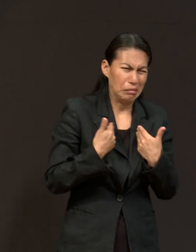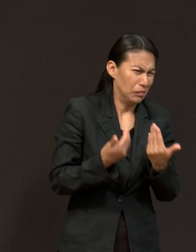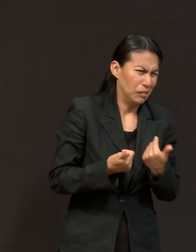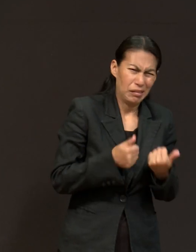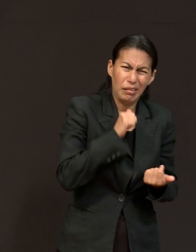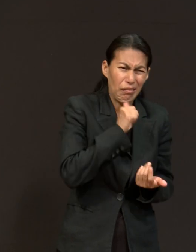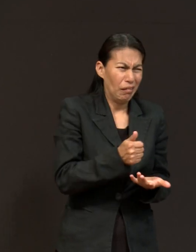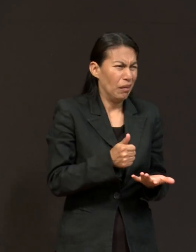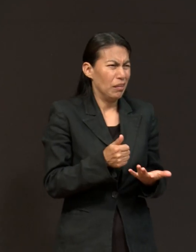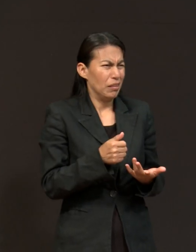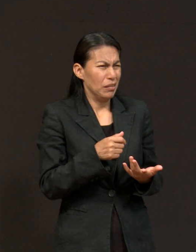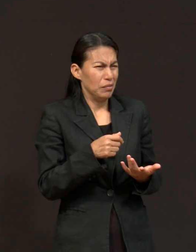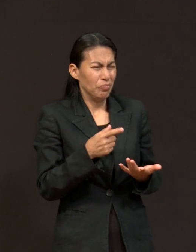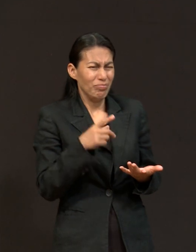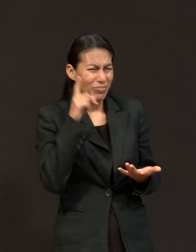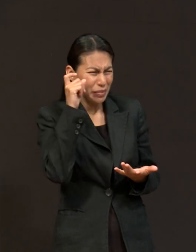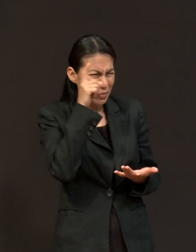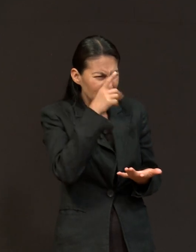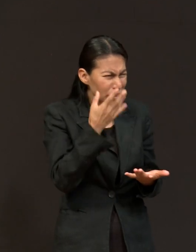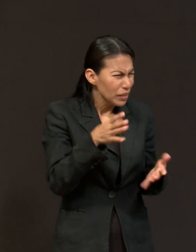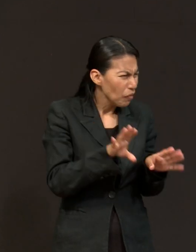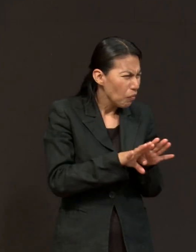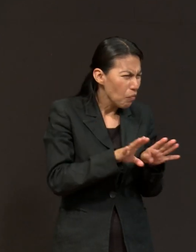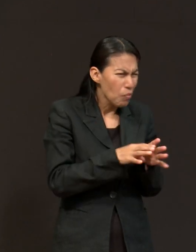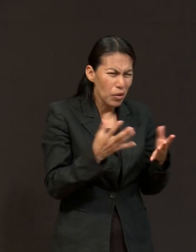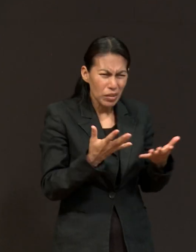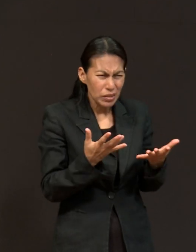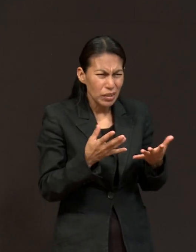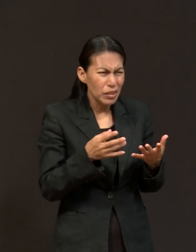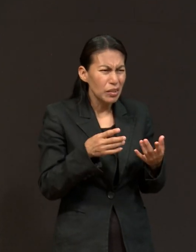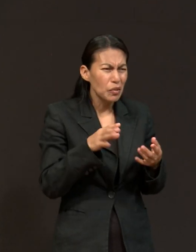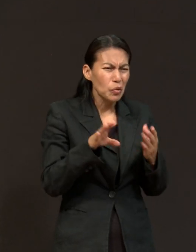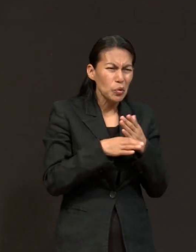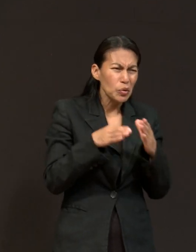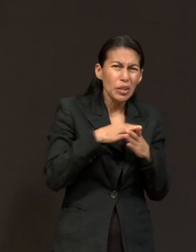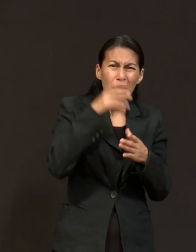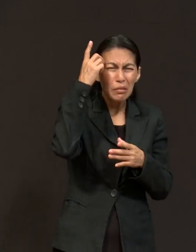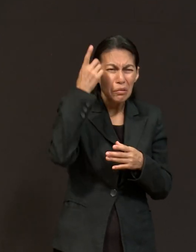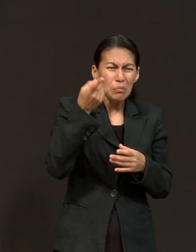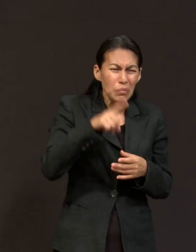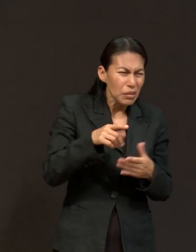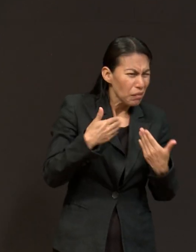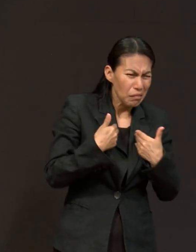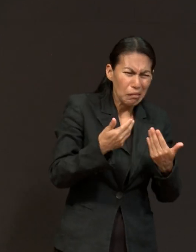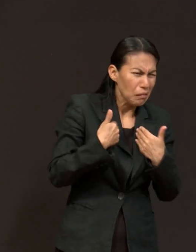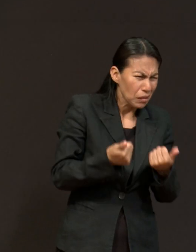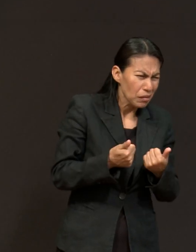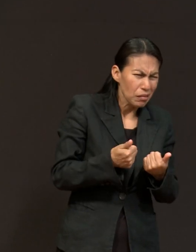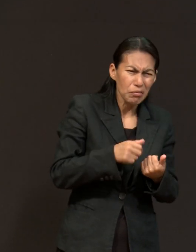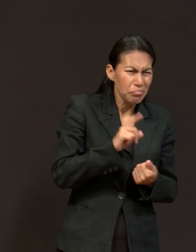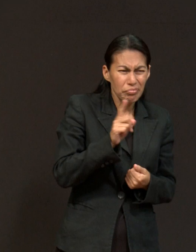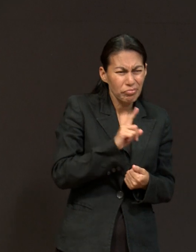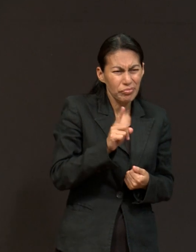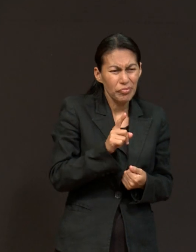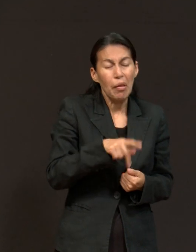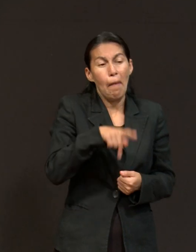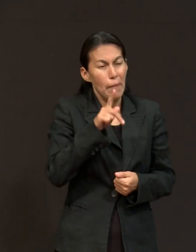entender todas las implicaciones que tienen los mandatos de Dios. Y a veces a una